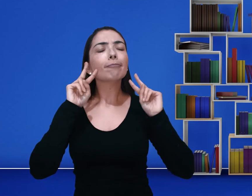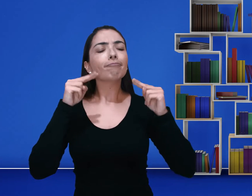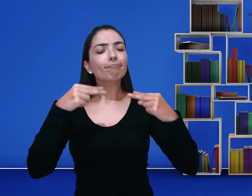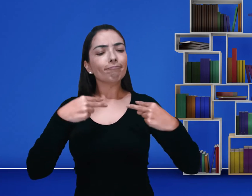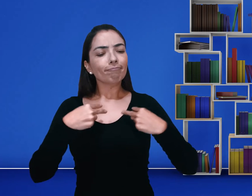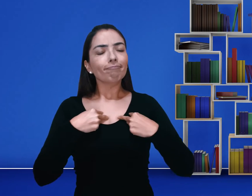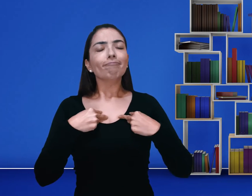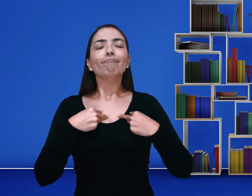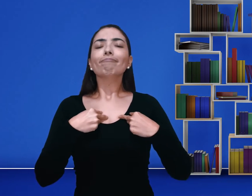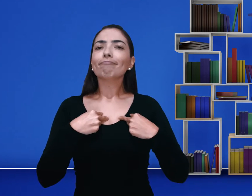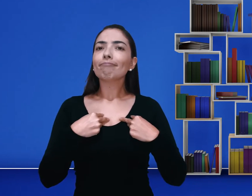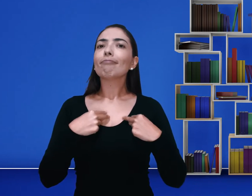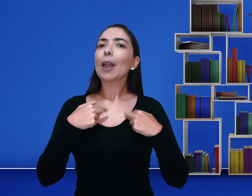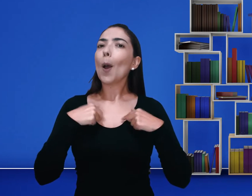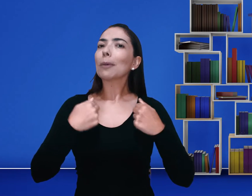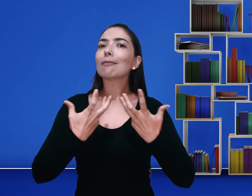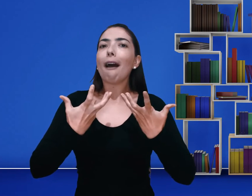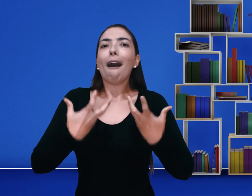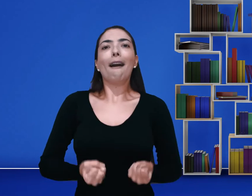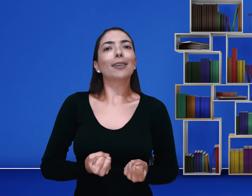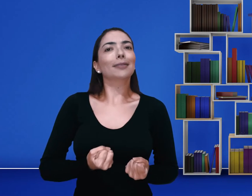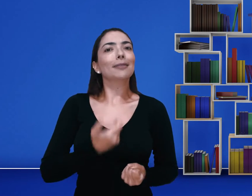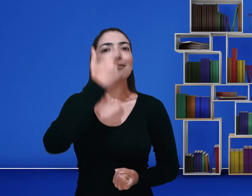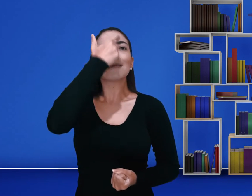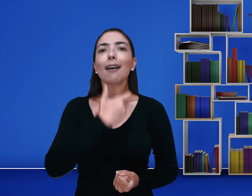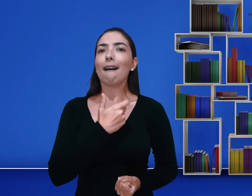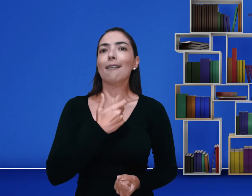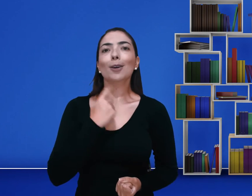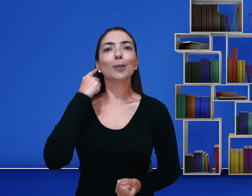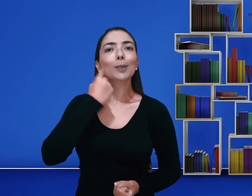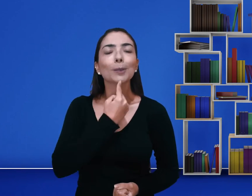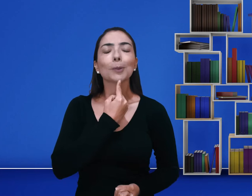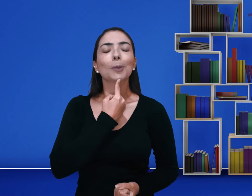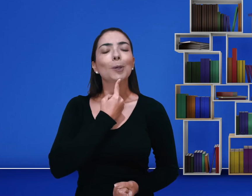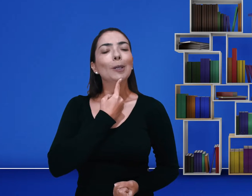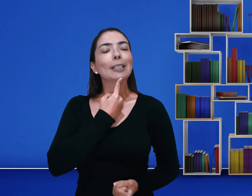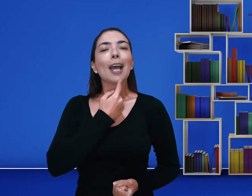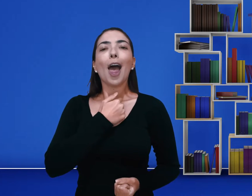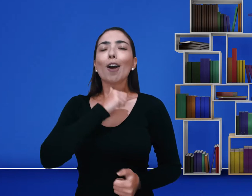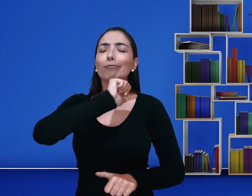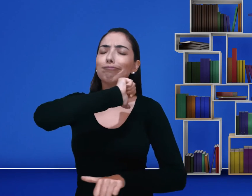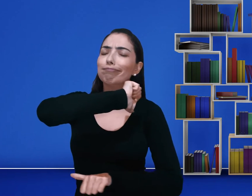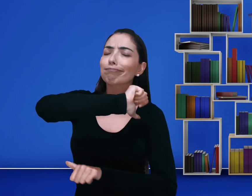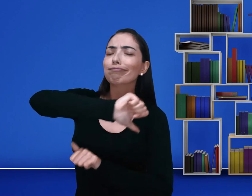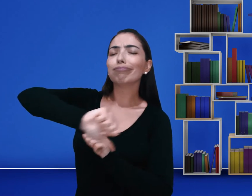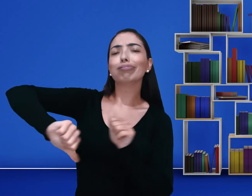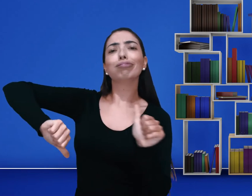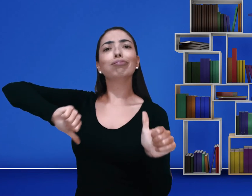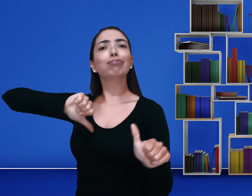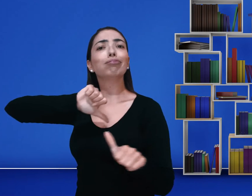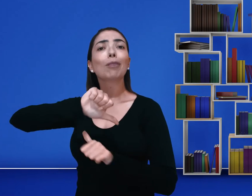comecei a me ver diferente e perceber que eu precisava me aceitar como surda. E então,